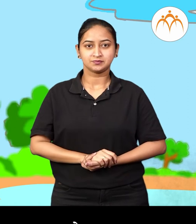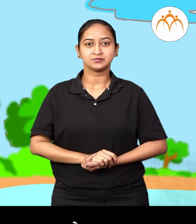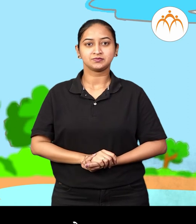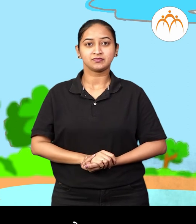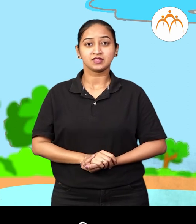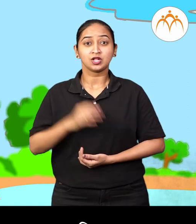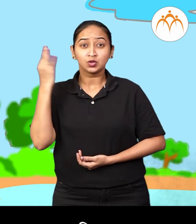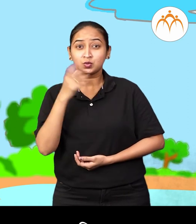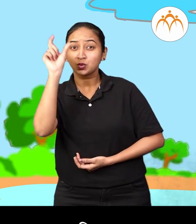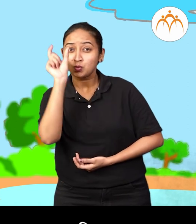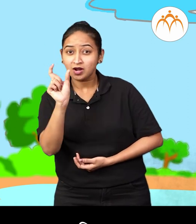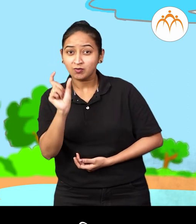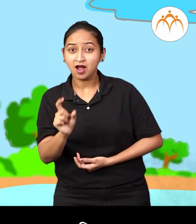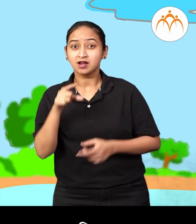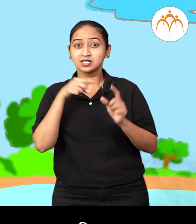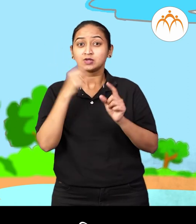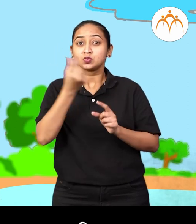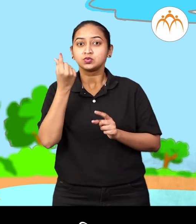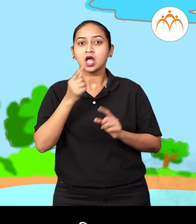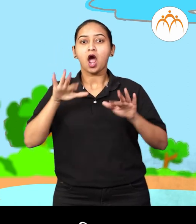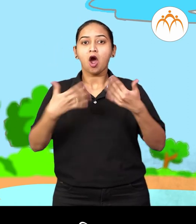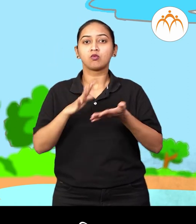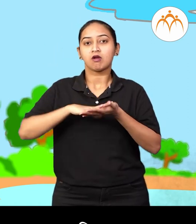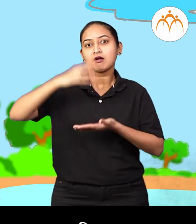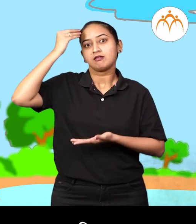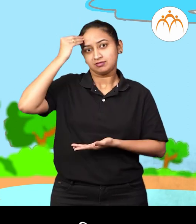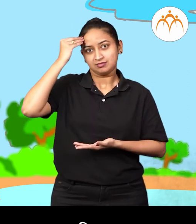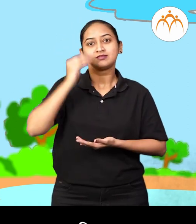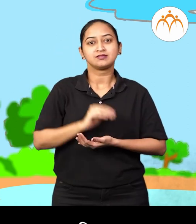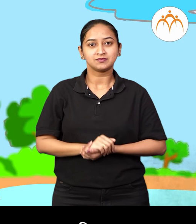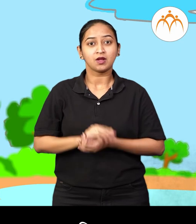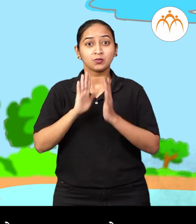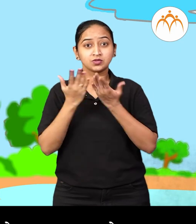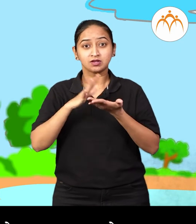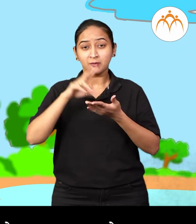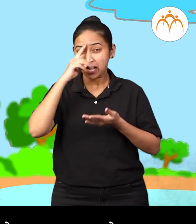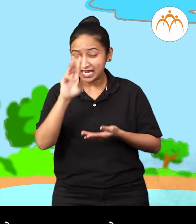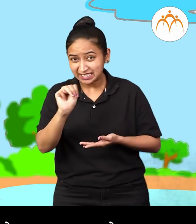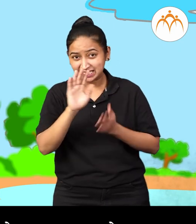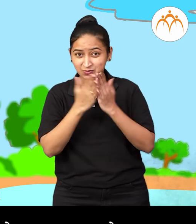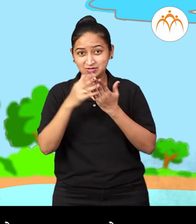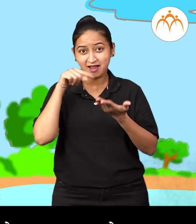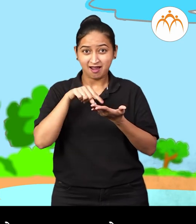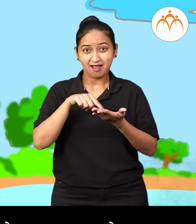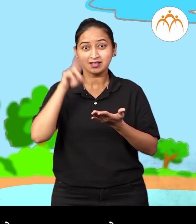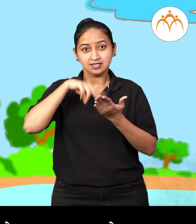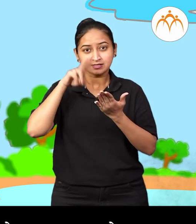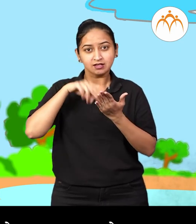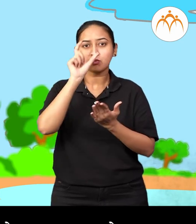हलु, हलु, आपन तेंचा योग्य उप्योग करायला शिकूया, तुमचा भाषेचा पाठ्य पुस्तका तासे खूप शब्दे,